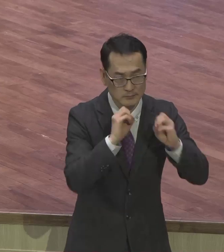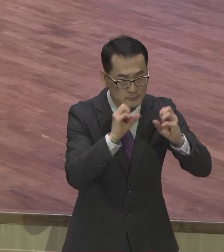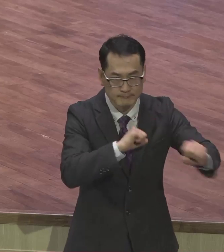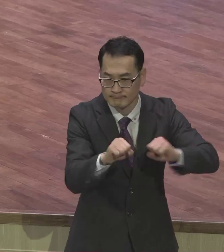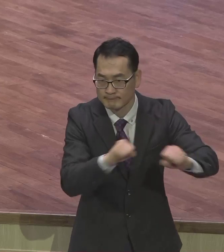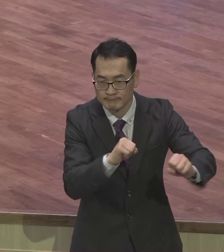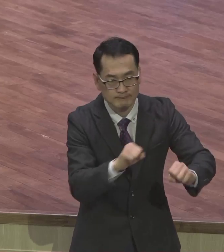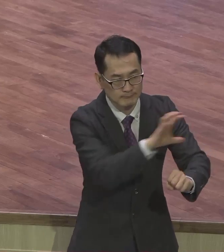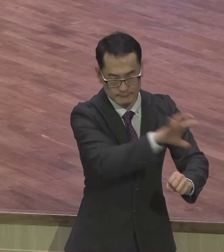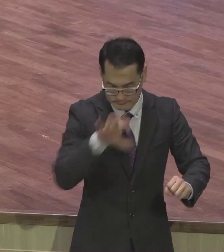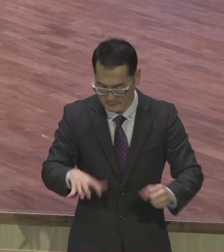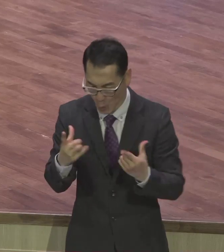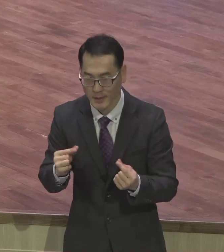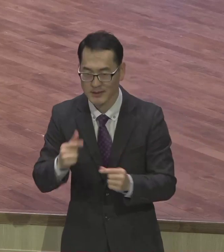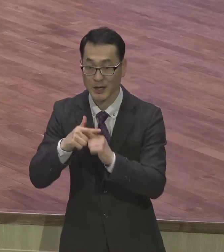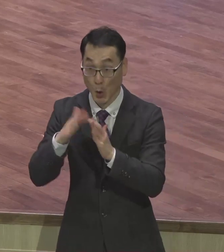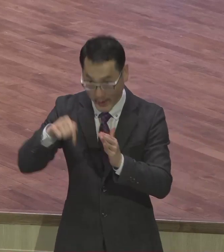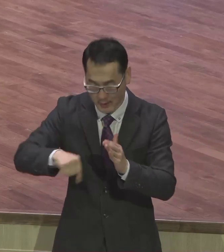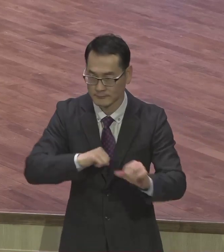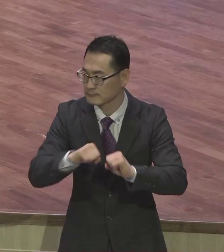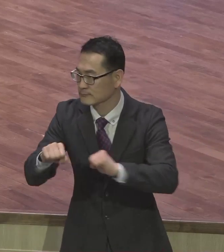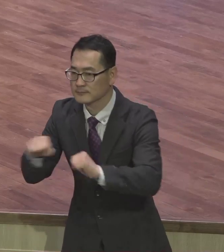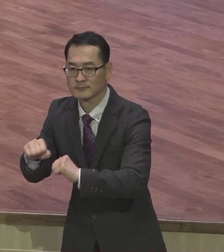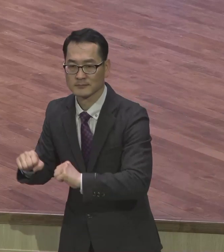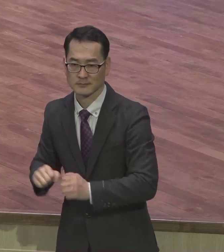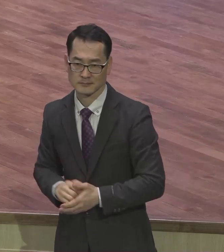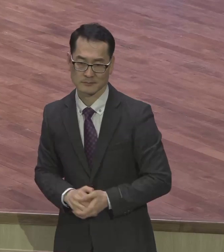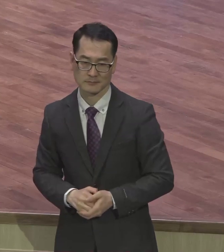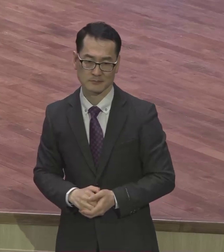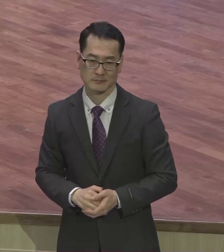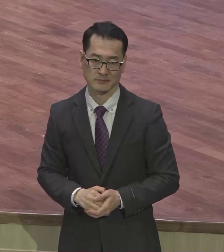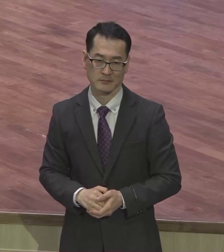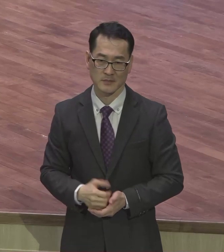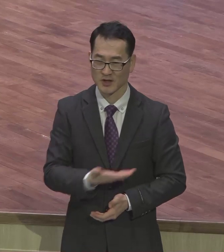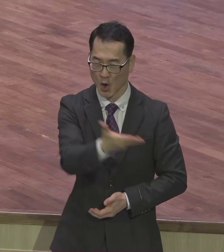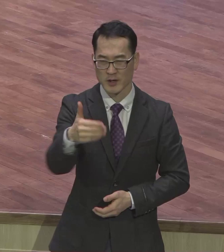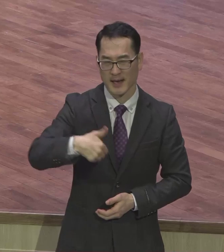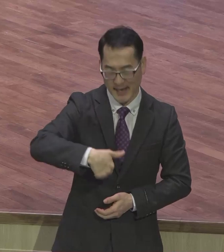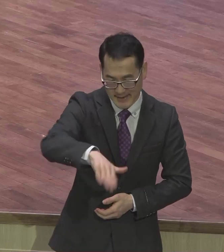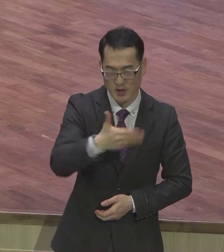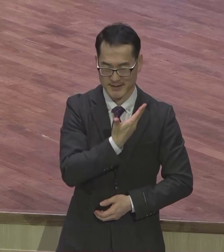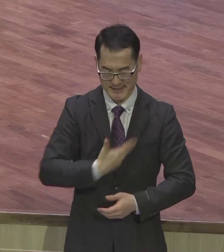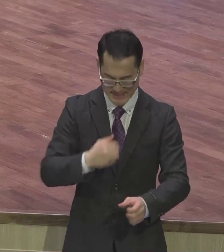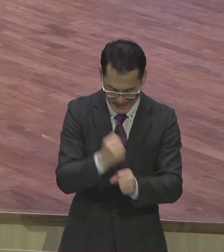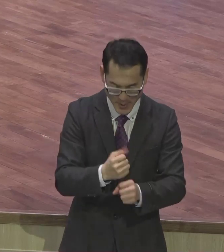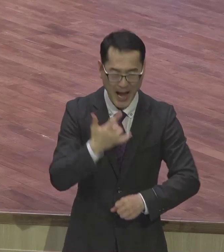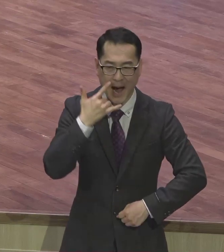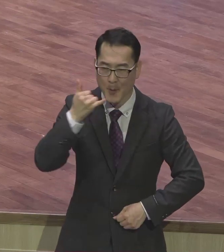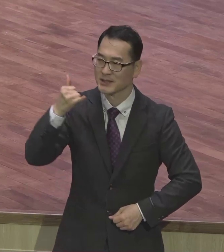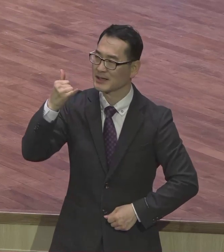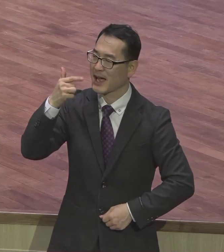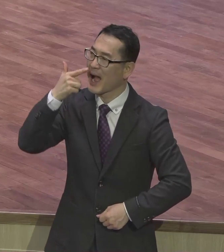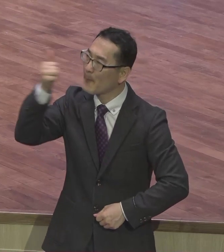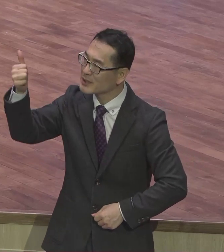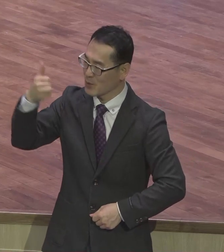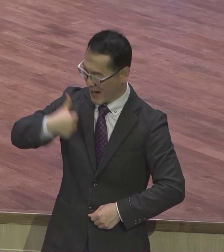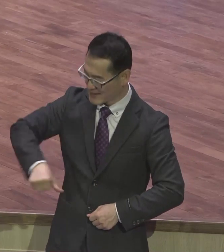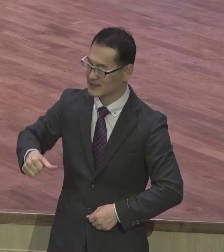있으면 안 돼요. 마탐 28장 내일은 가서 모든 쪽수로 제대로 삼아 아버지와 아들아 세를 주고 내가 부부가 모든 것을 가르쳐 지키게